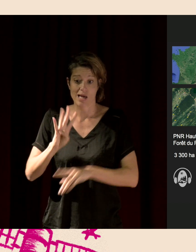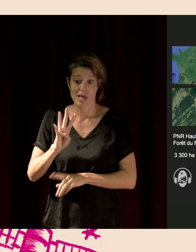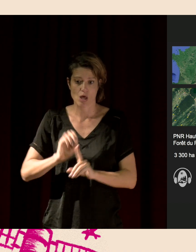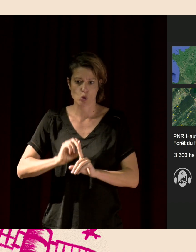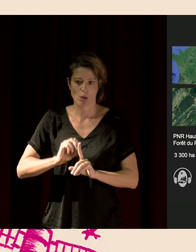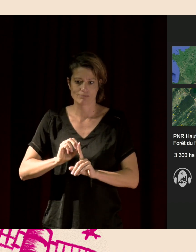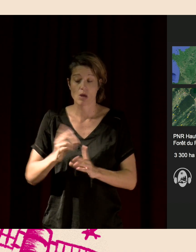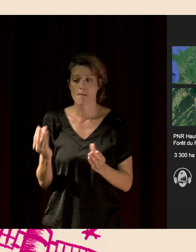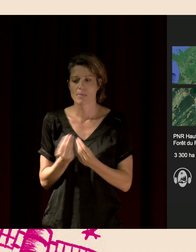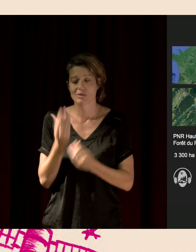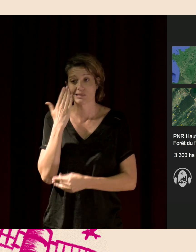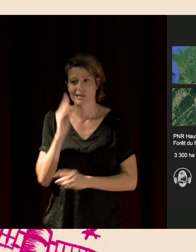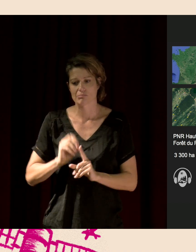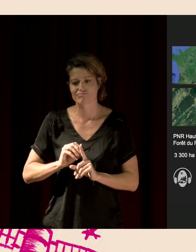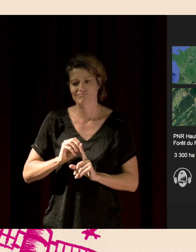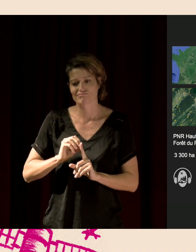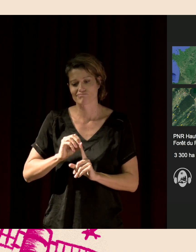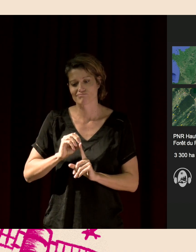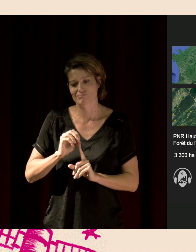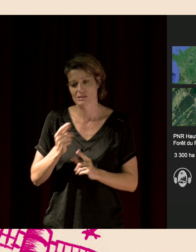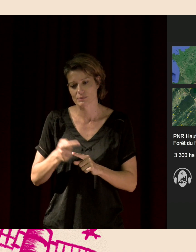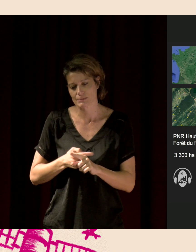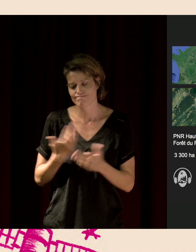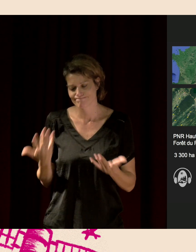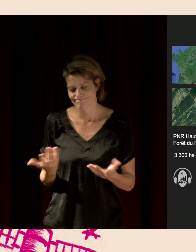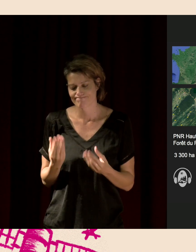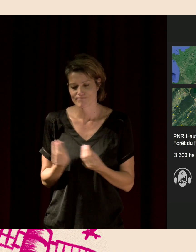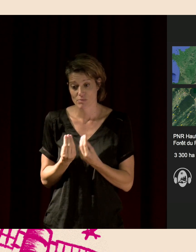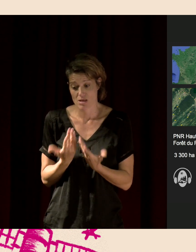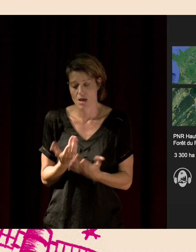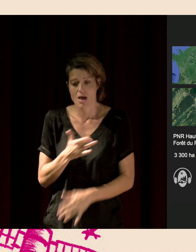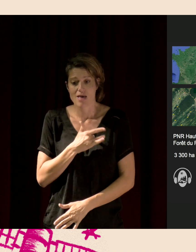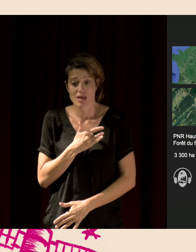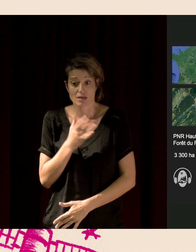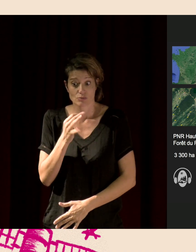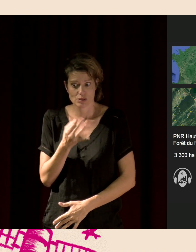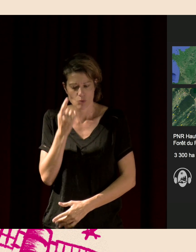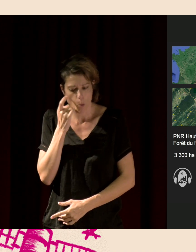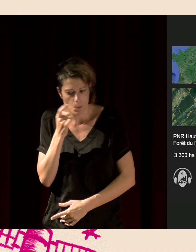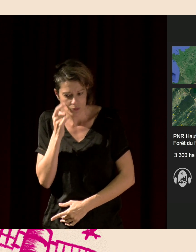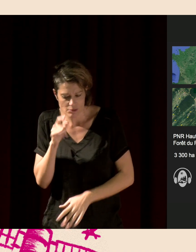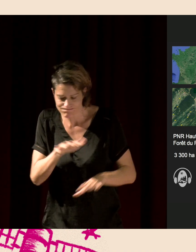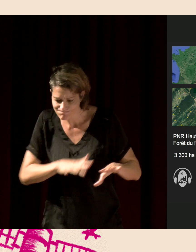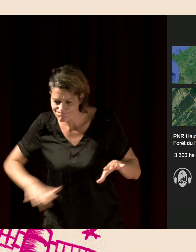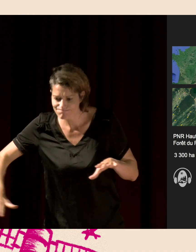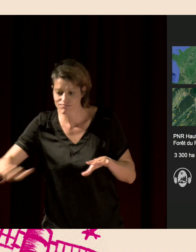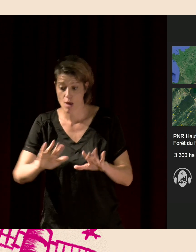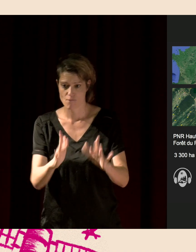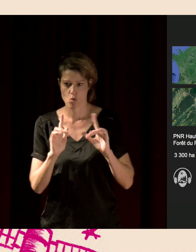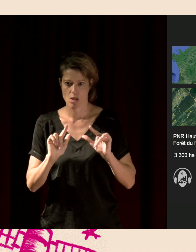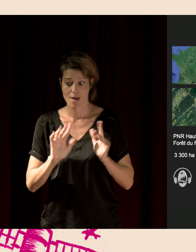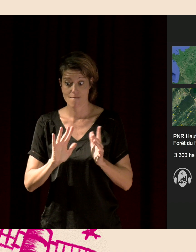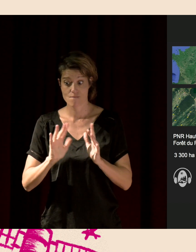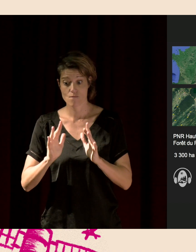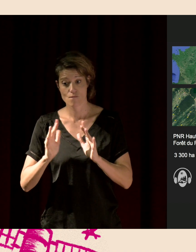est en train de monter. Et c'est ce qui aussi nous intéresse, malheureusement, c'est de voir l'évolution du paysage sonore de cette forêt en fonction